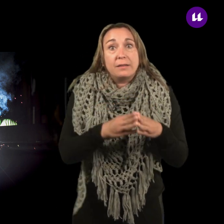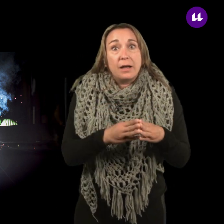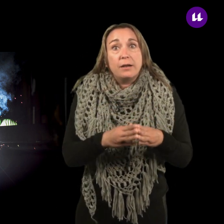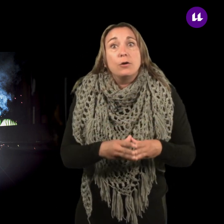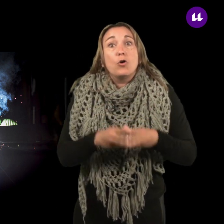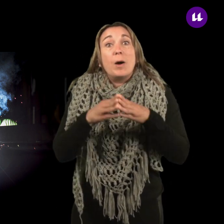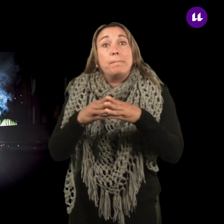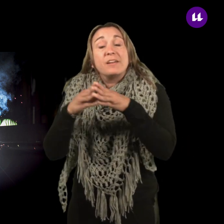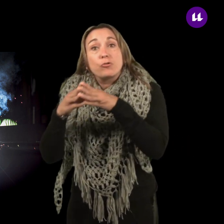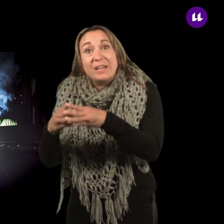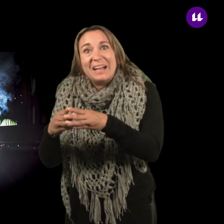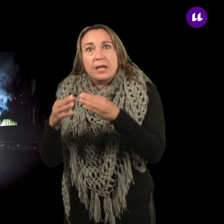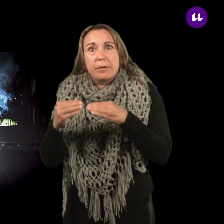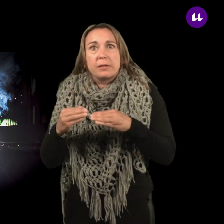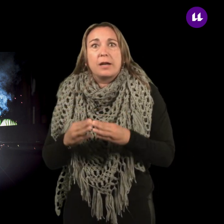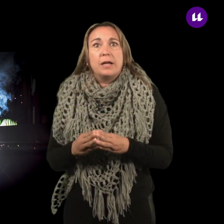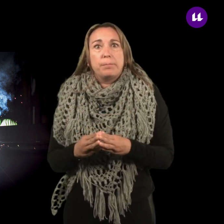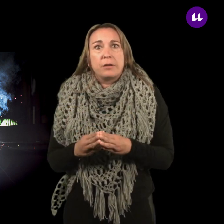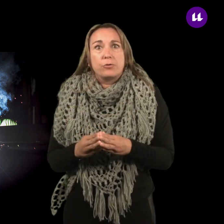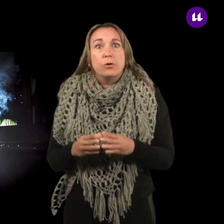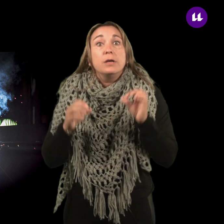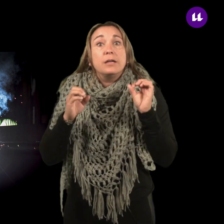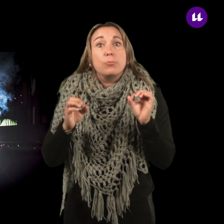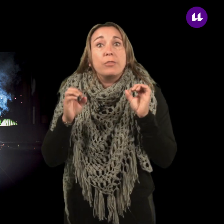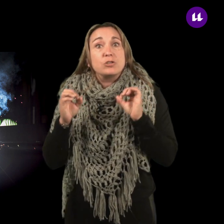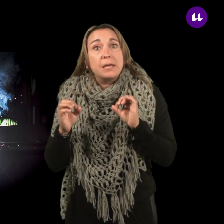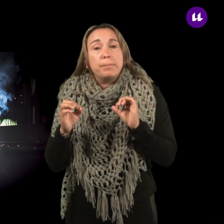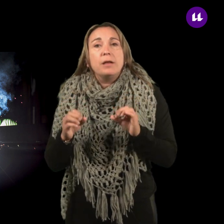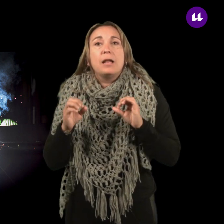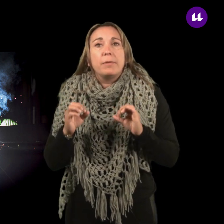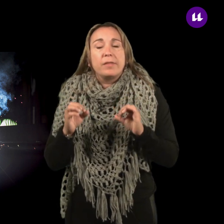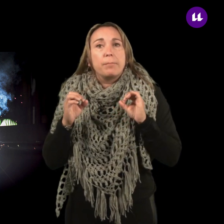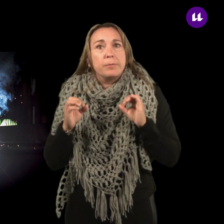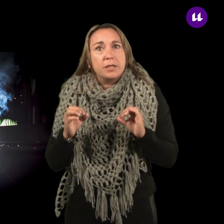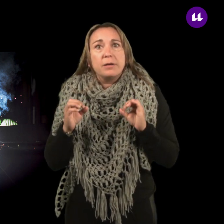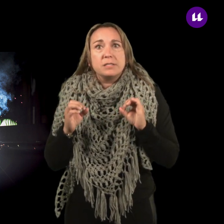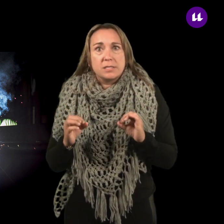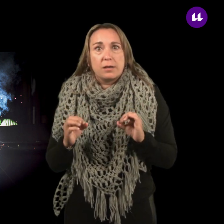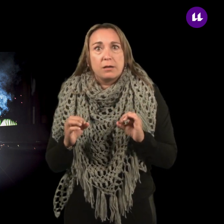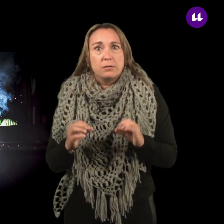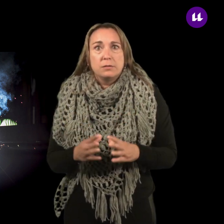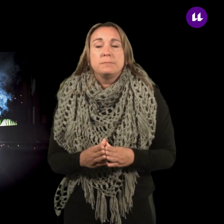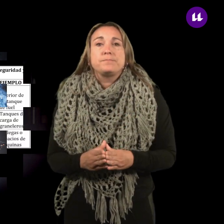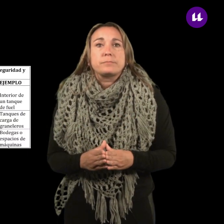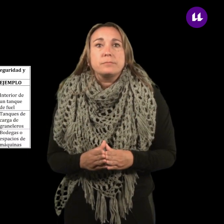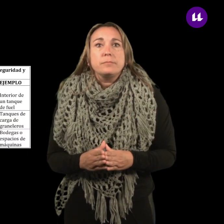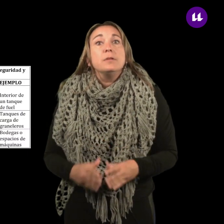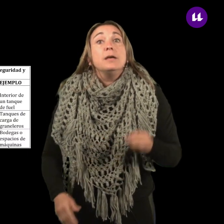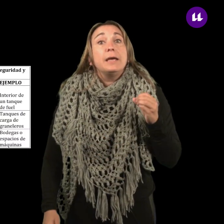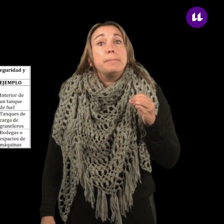entrar como al personal que va a entrar en el espacio y tomando siempre las medidas preventivas necesarias. En